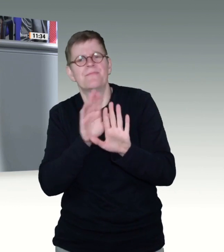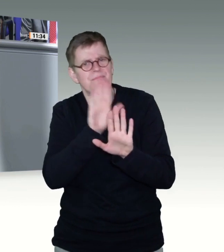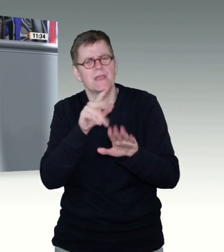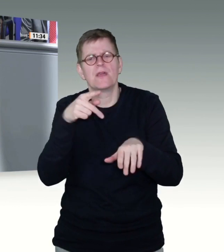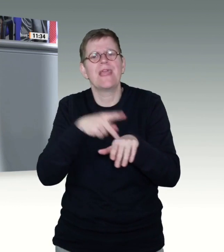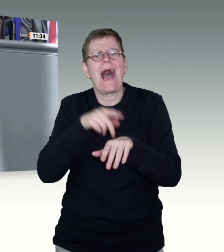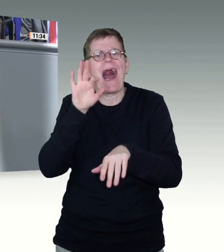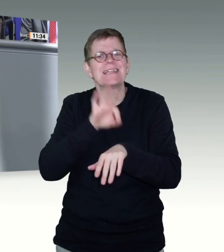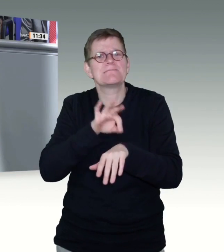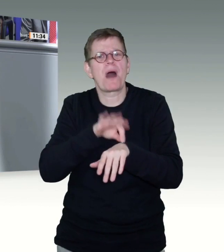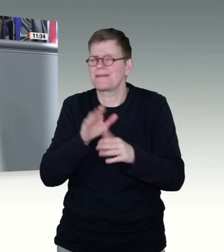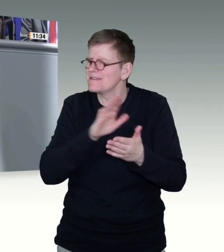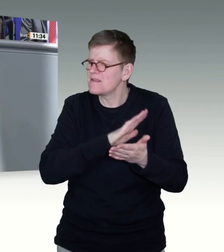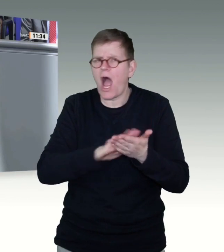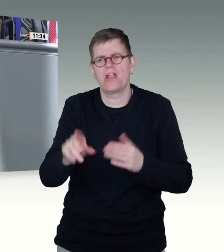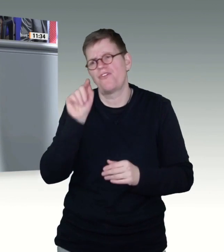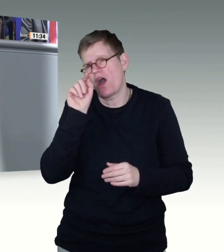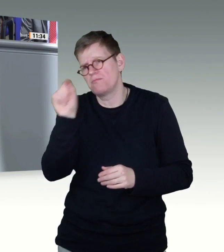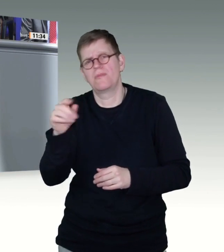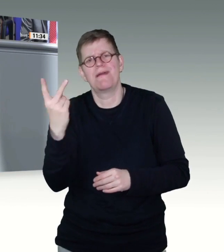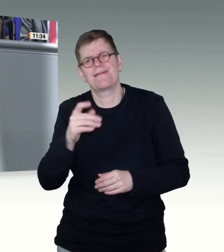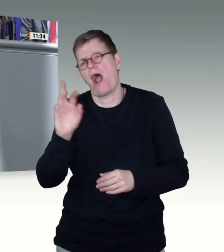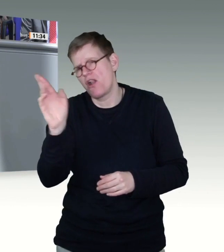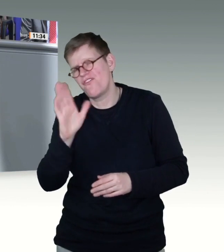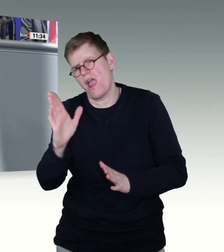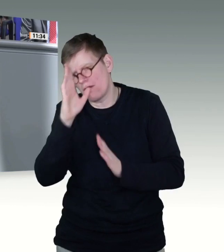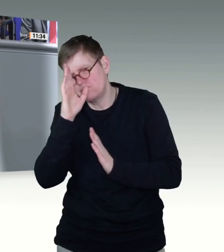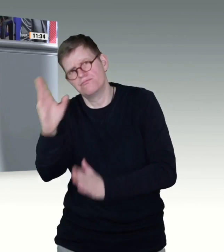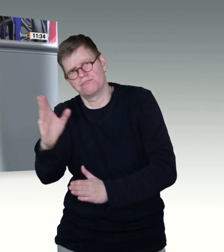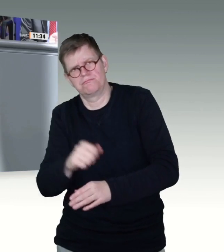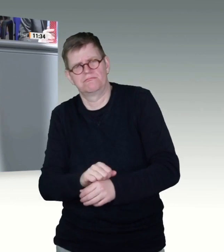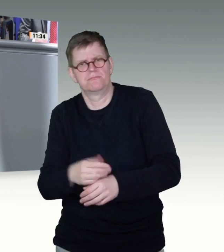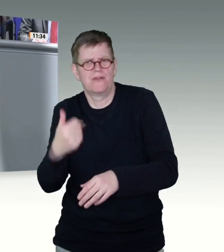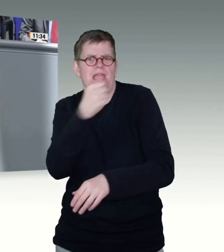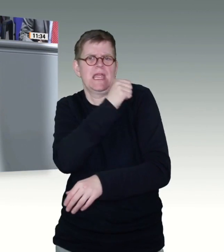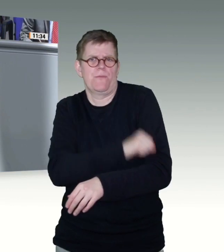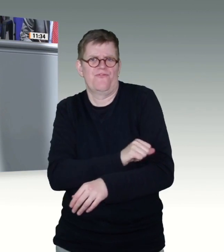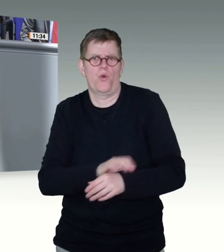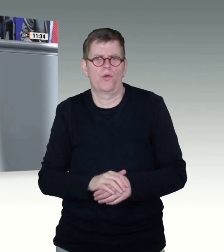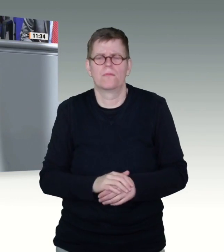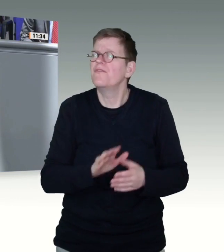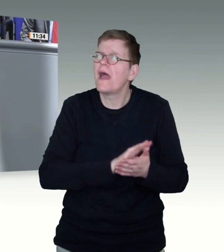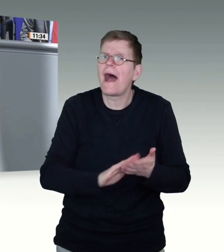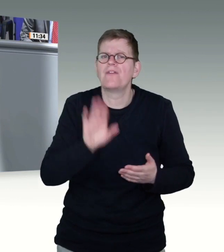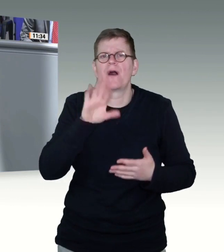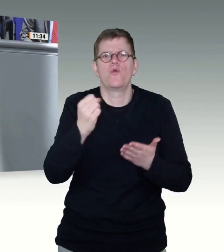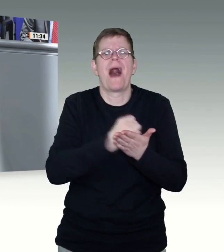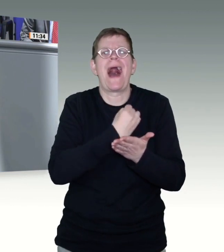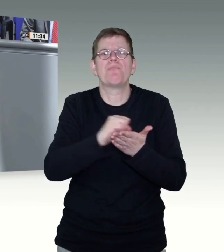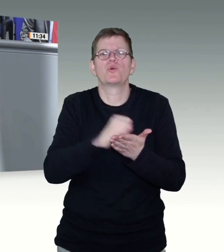keine Probleme, dies über die bewährten Logistikstrukturen des Apotheken-Großhandels zu organisieren. Bei